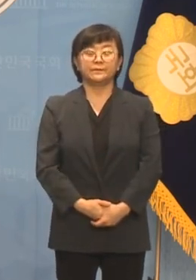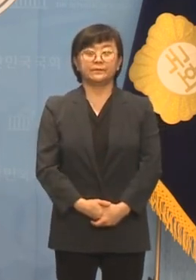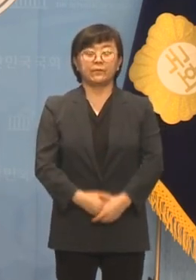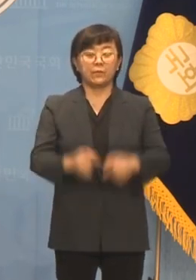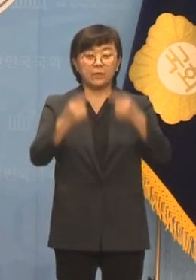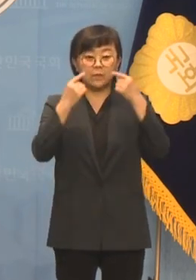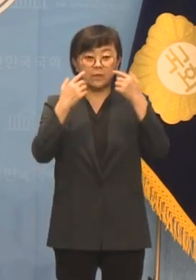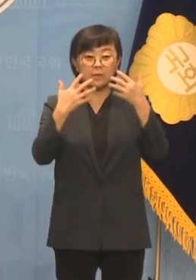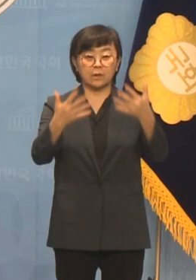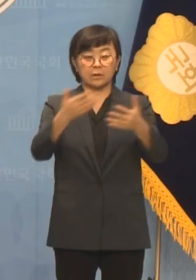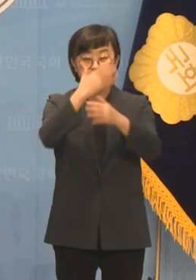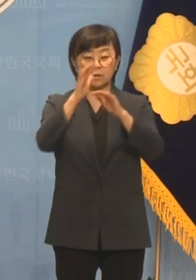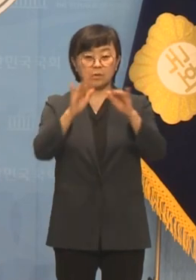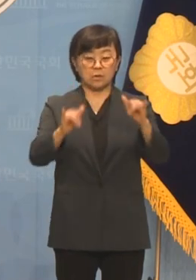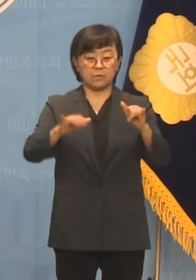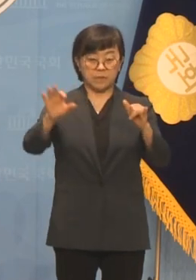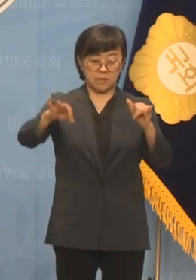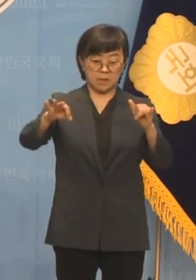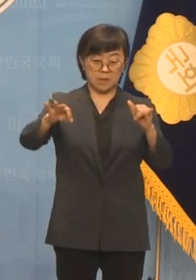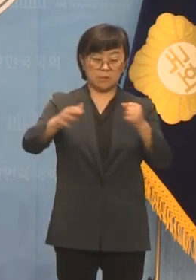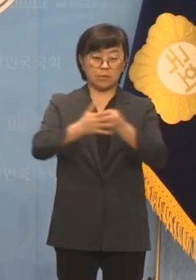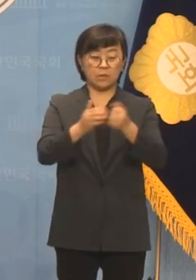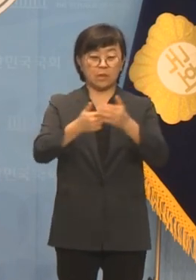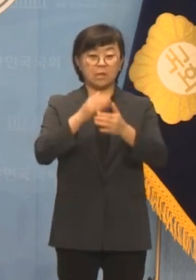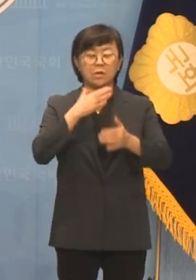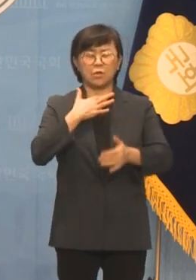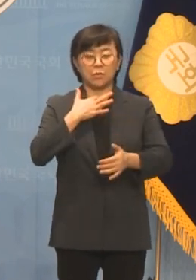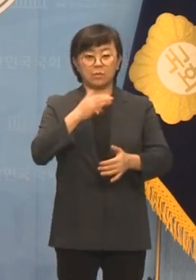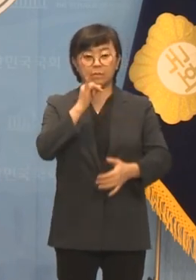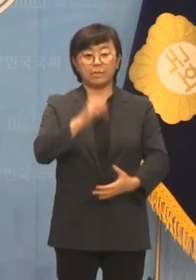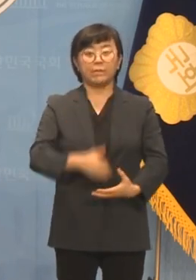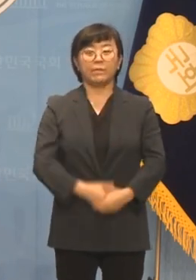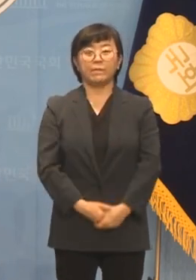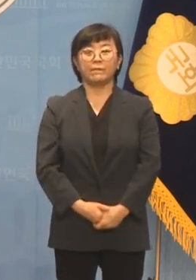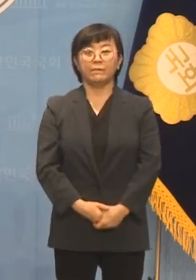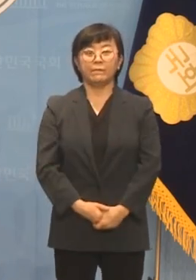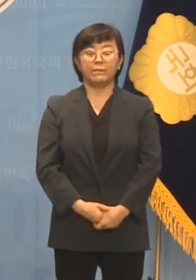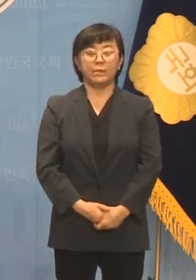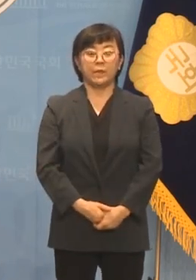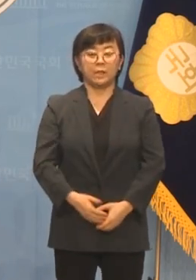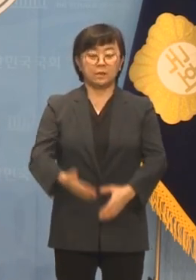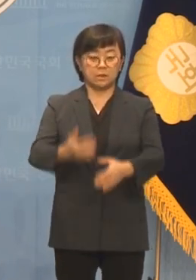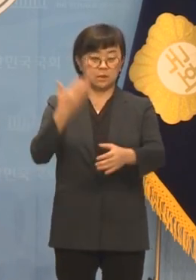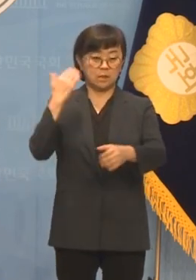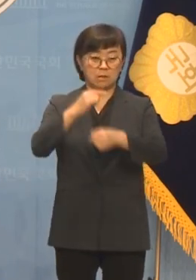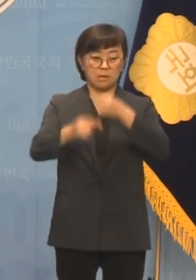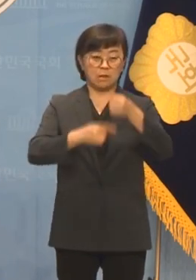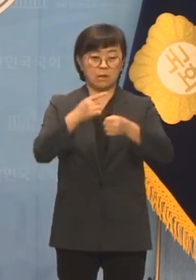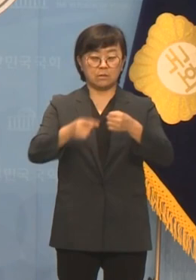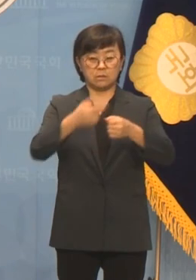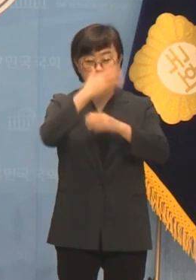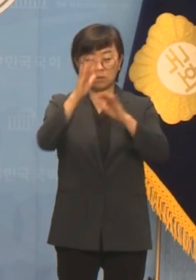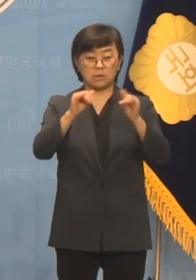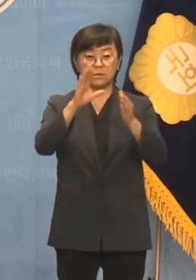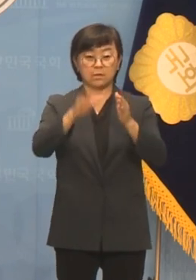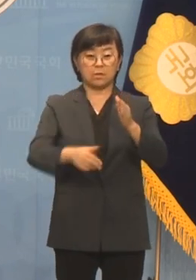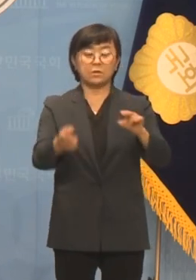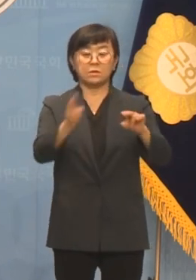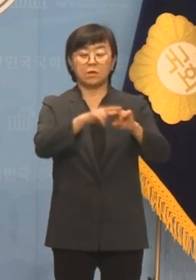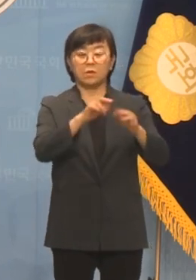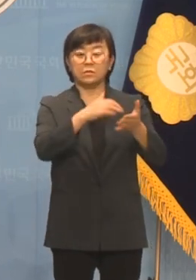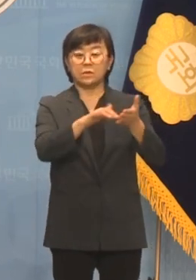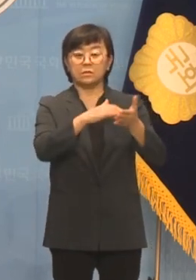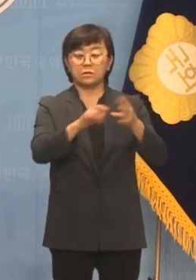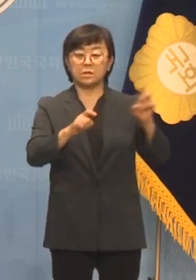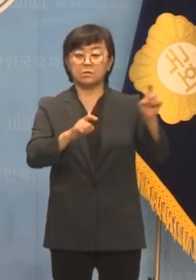명백히 청년 비하이자 혐오입니다. 지난 1년 새 청년 세대 취업자 수는